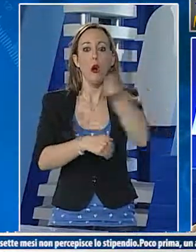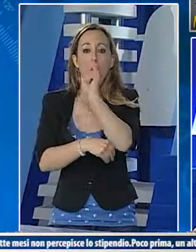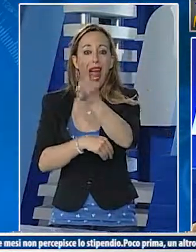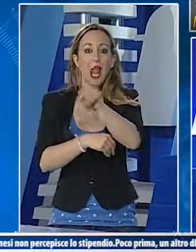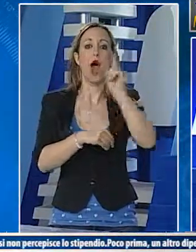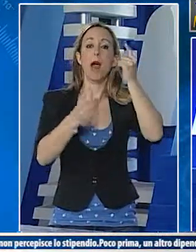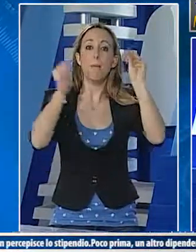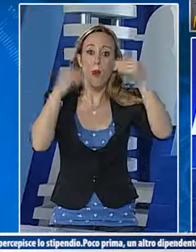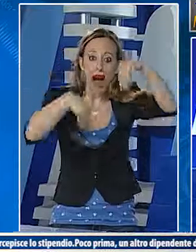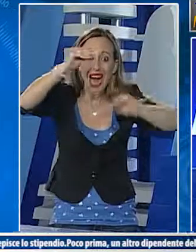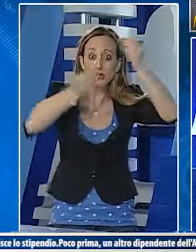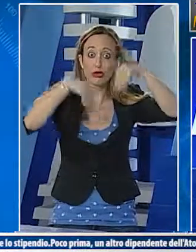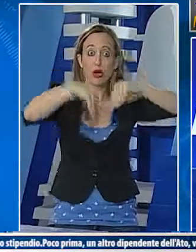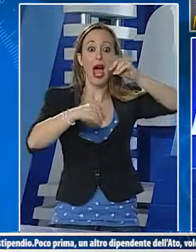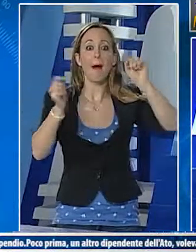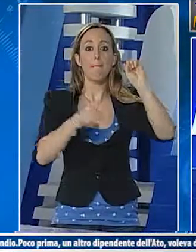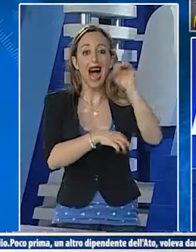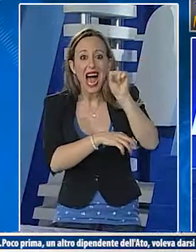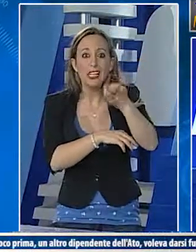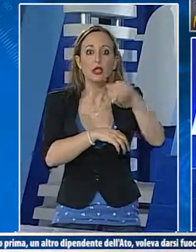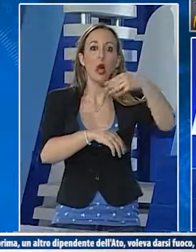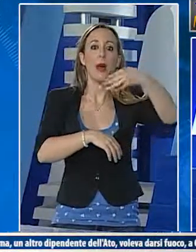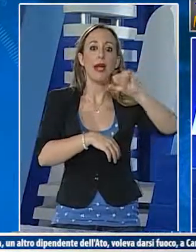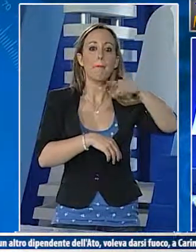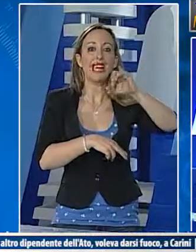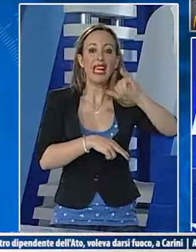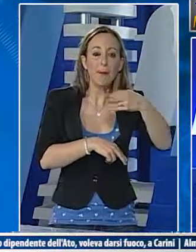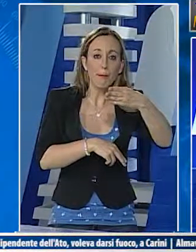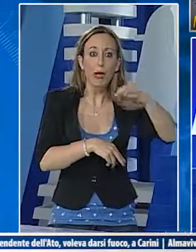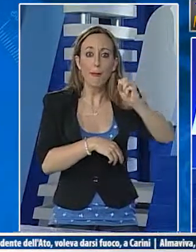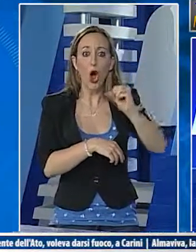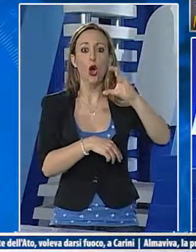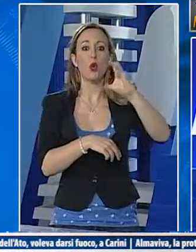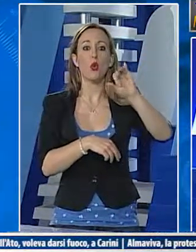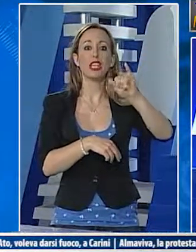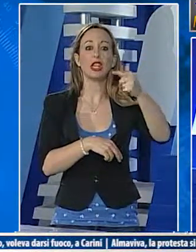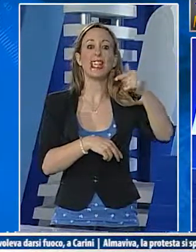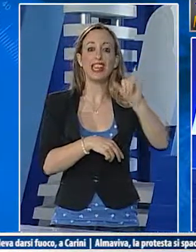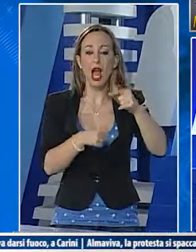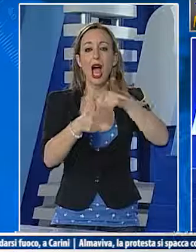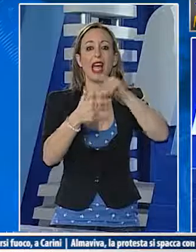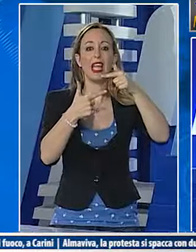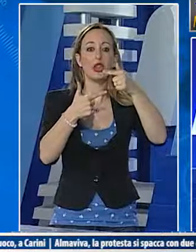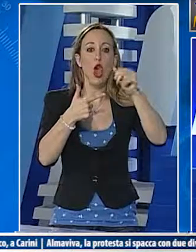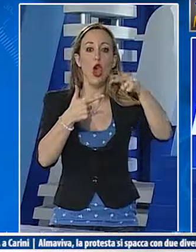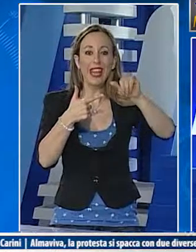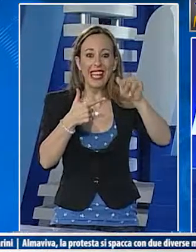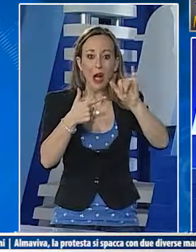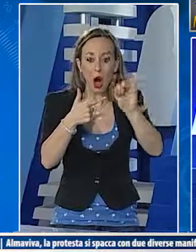come quello del maestro dei pupi Mimmo Cuticchio fino al cabaret di Totti e Totino. Questa era l'ultima notizia e io vi ricordo l'appuntamento questa